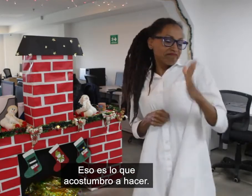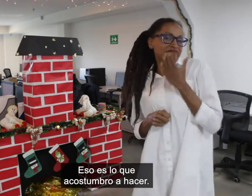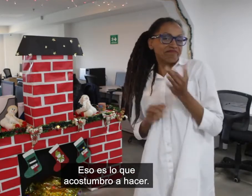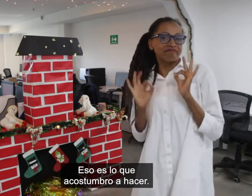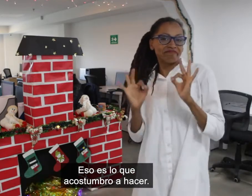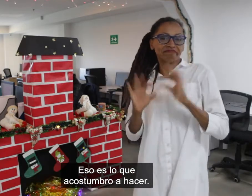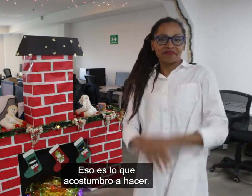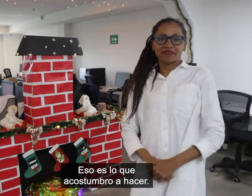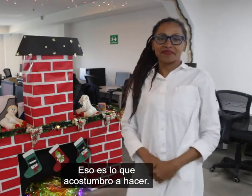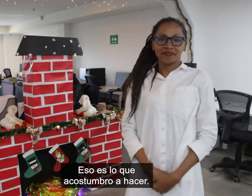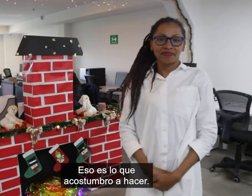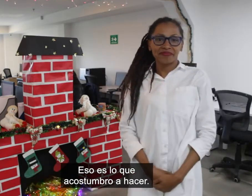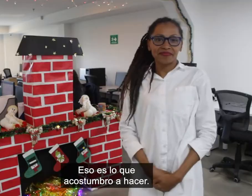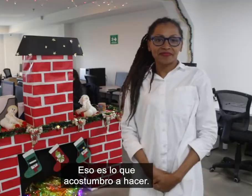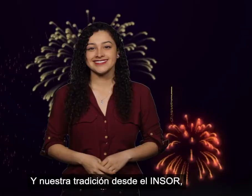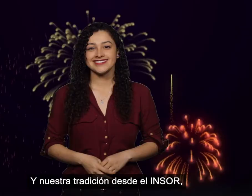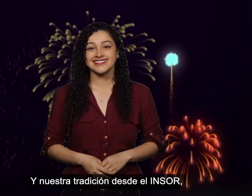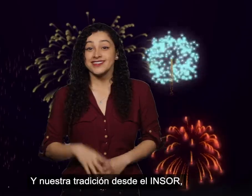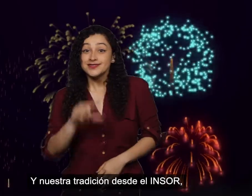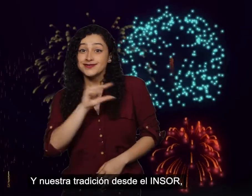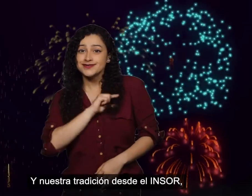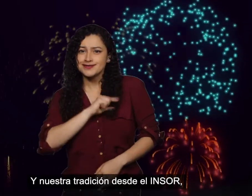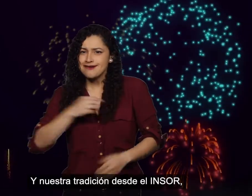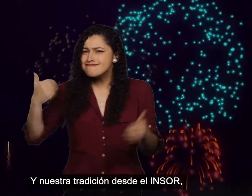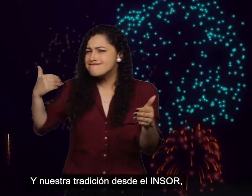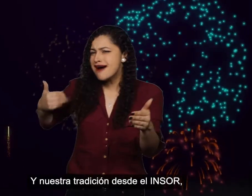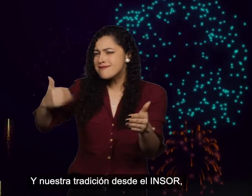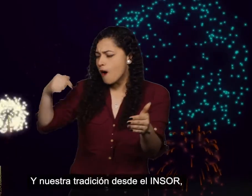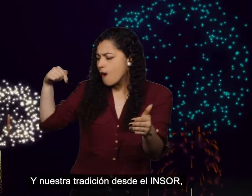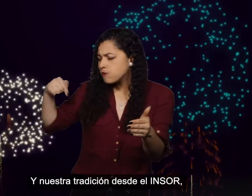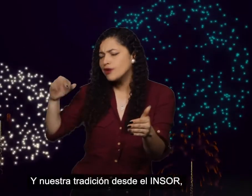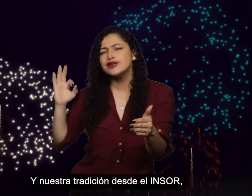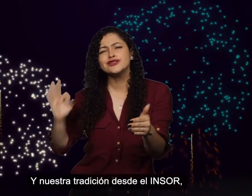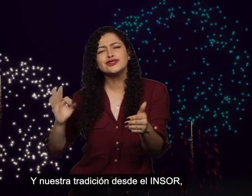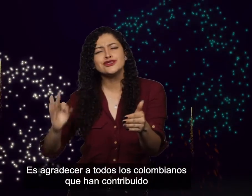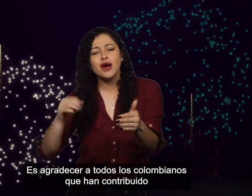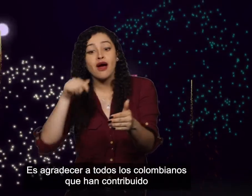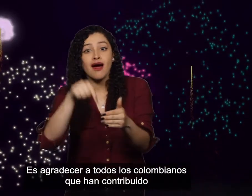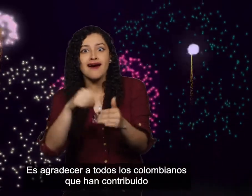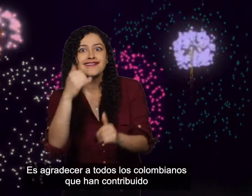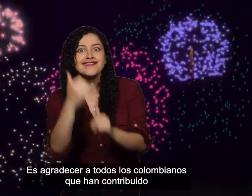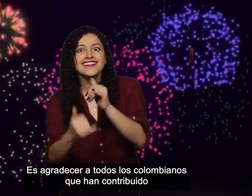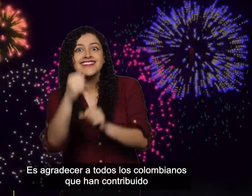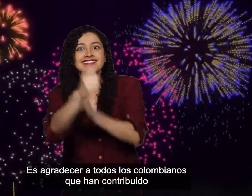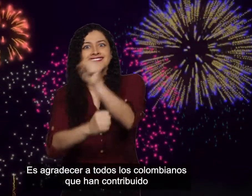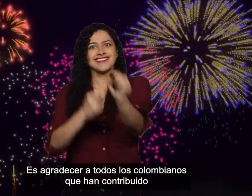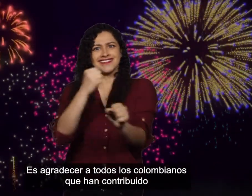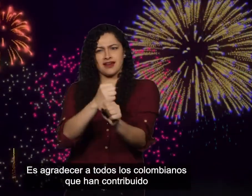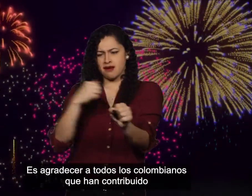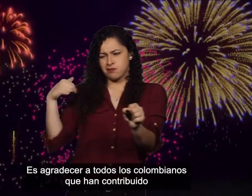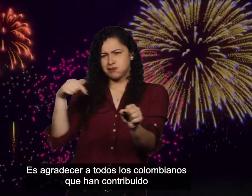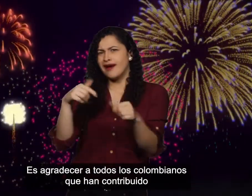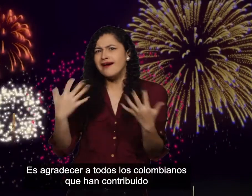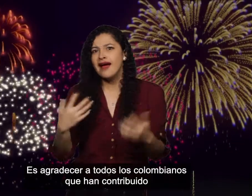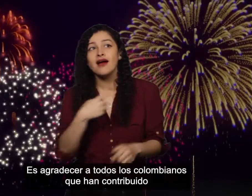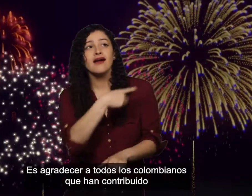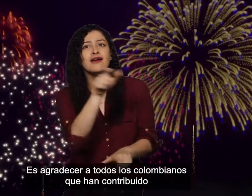Eso es lo que acostumbro hacer. Y nuestra tradición desde el INSOR es agradecer a todos los colombianos que han contribuido a